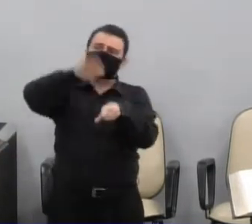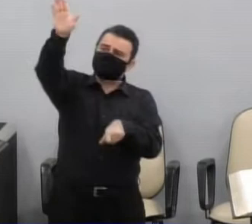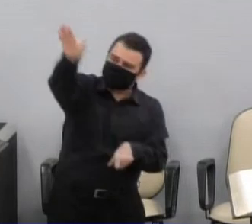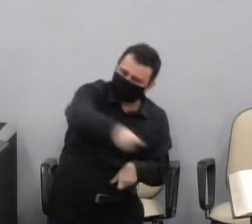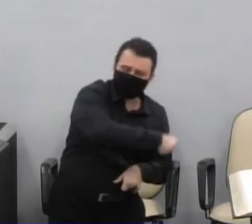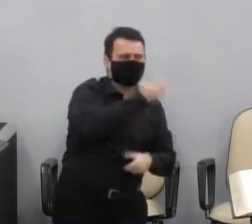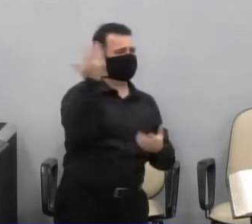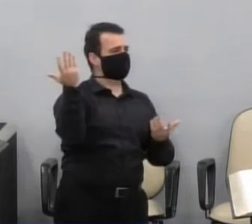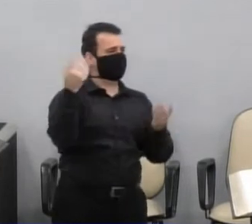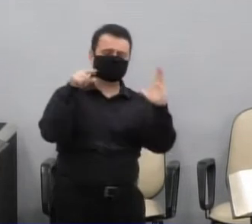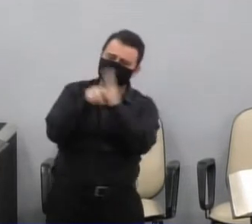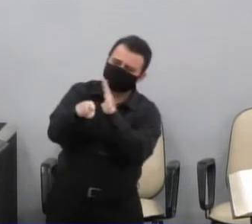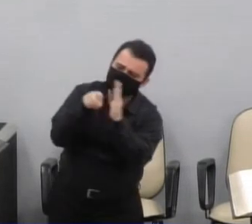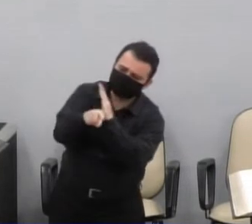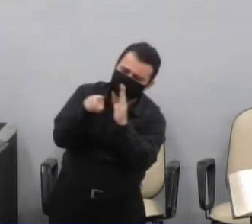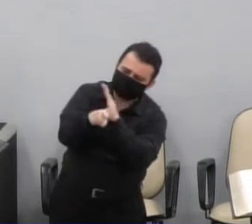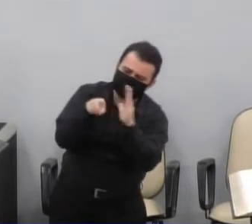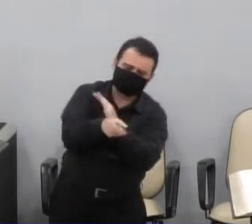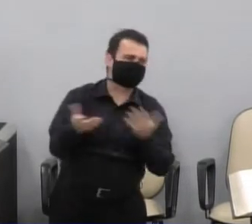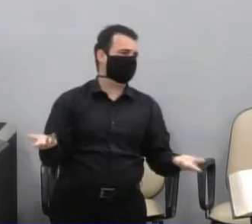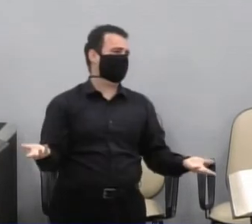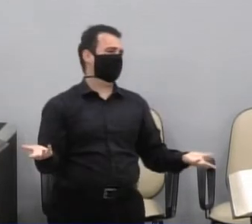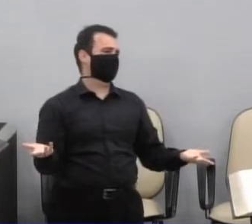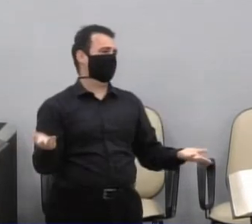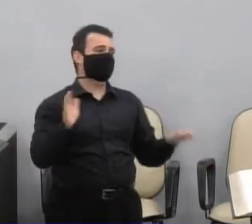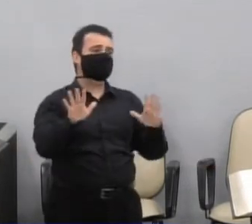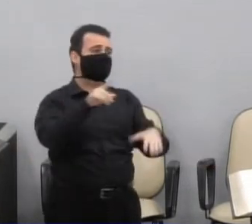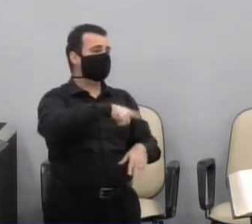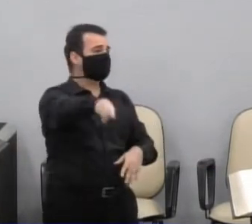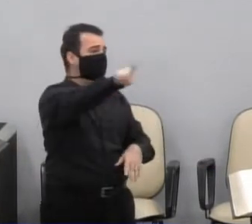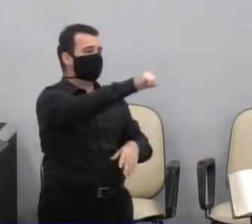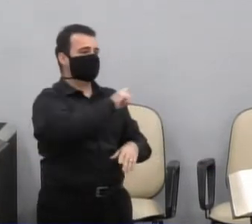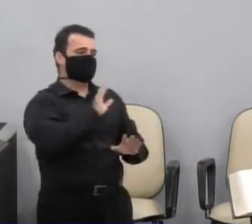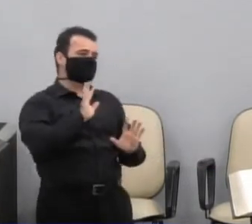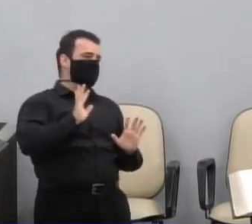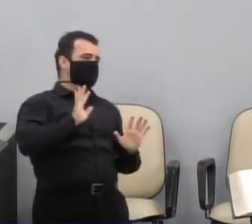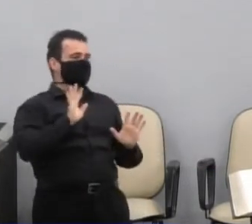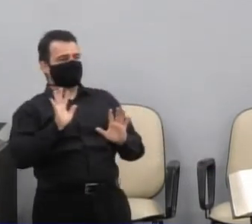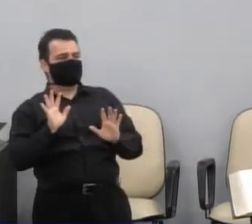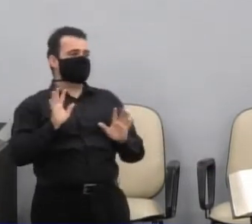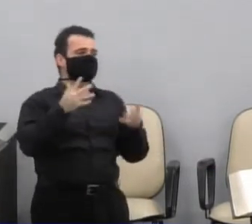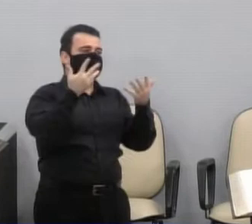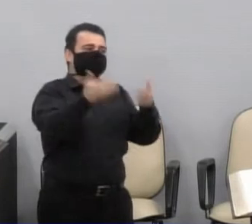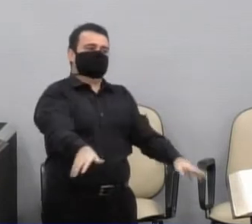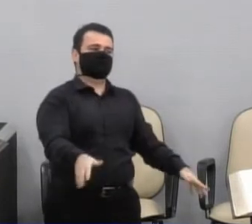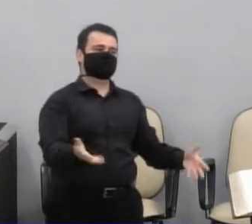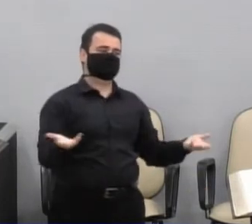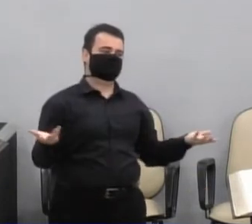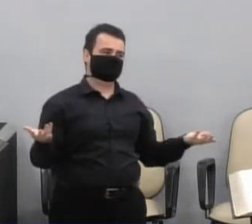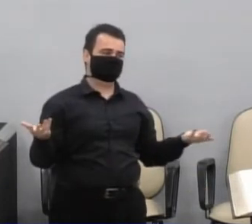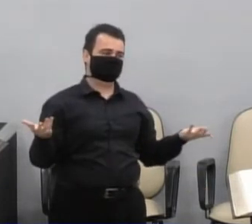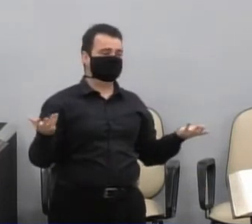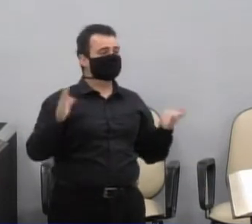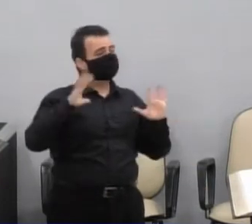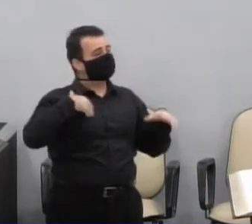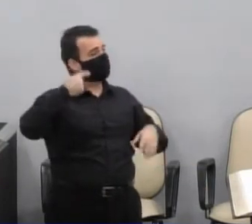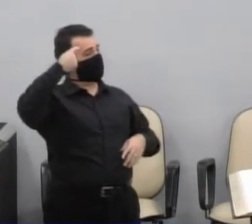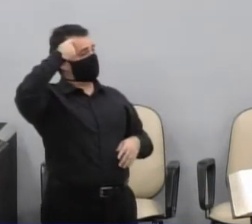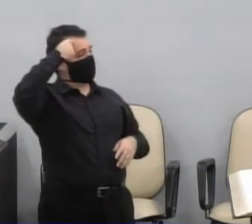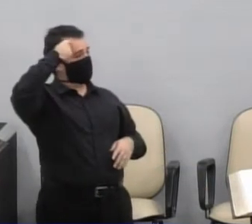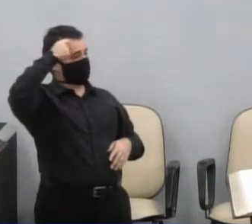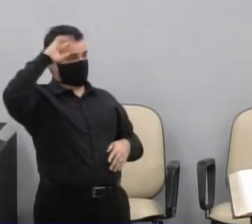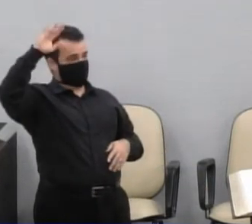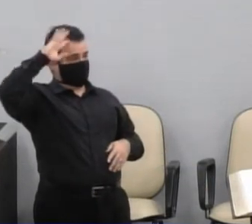fazermos as perguntas, esta casa afrouxou. Eu tenho a consciência tranquila,